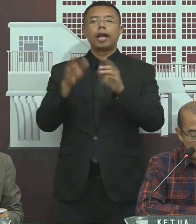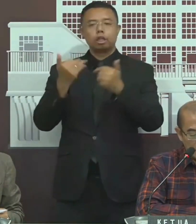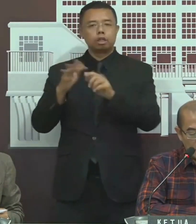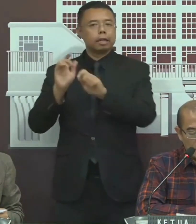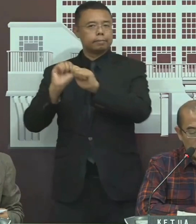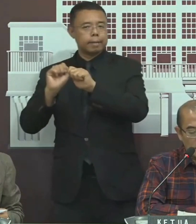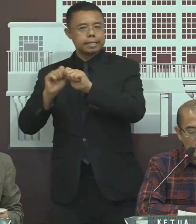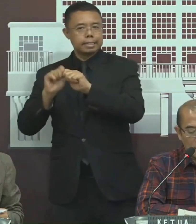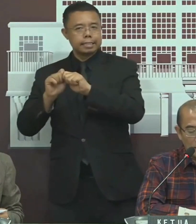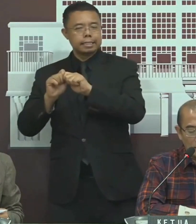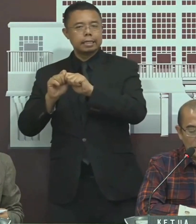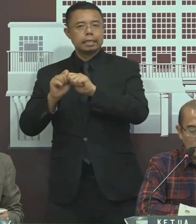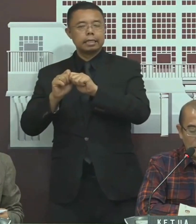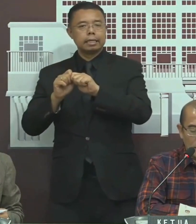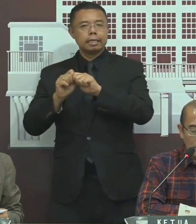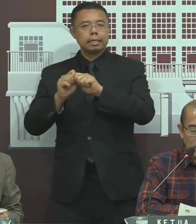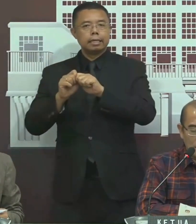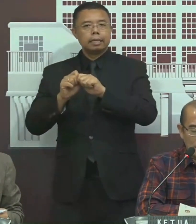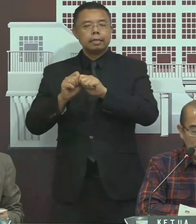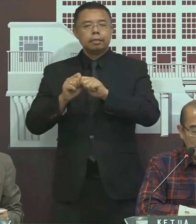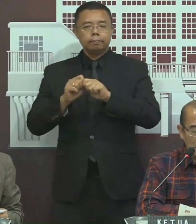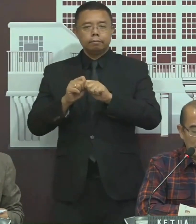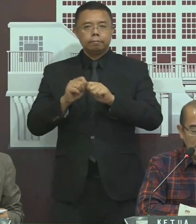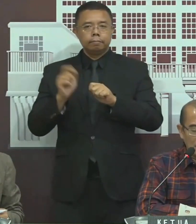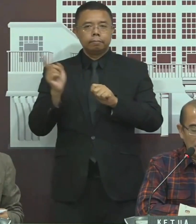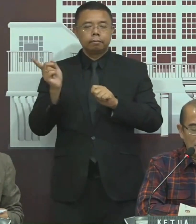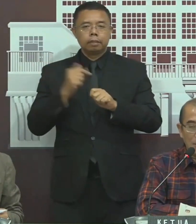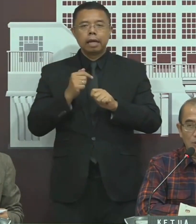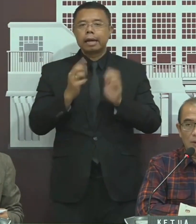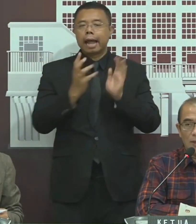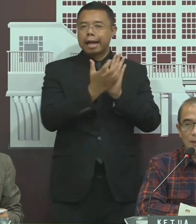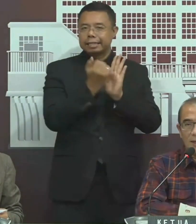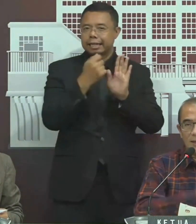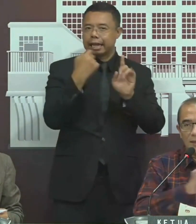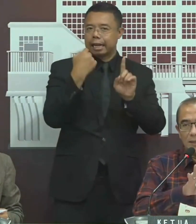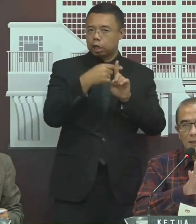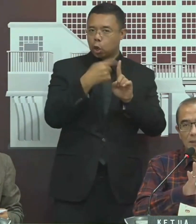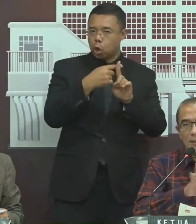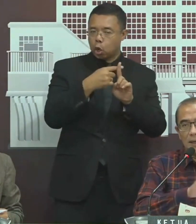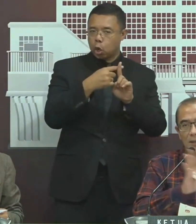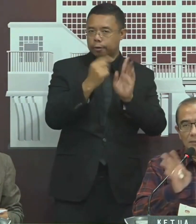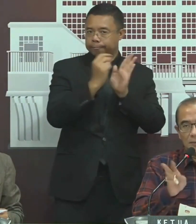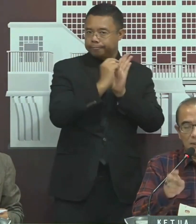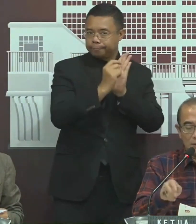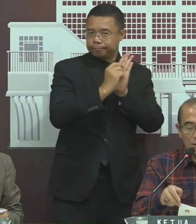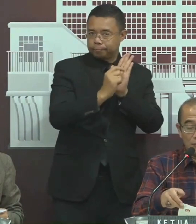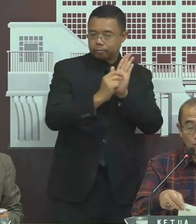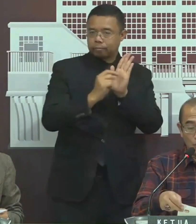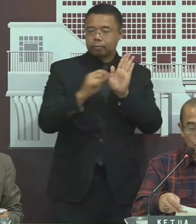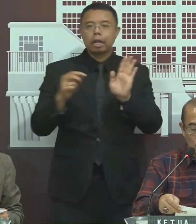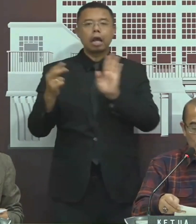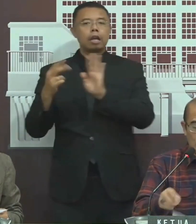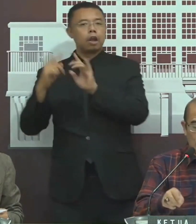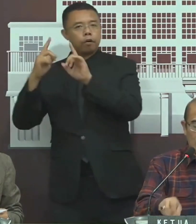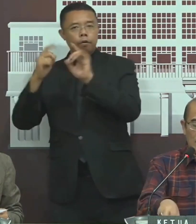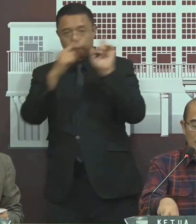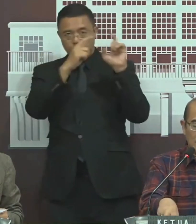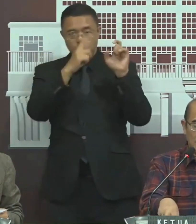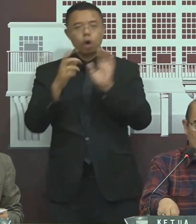Antara, apa namanya, hasil penghitungannya dengan foto